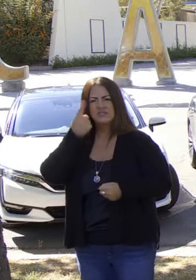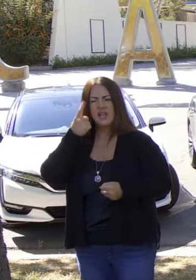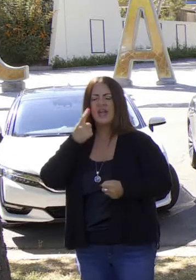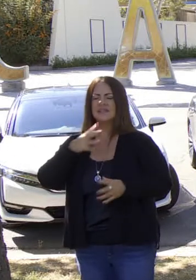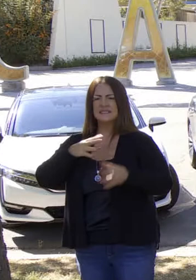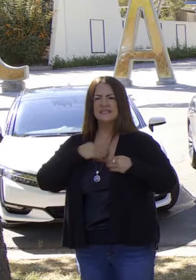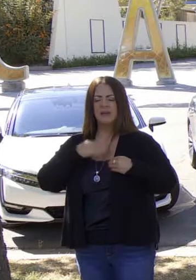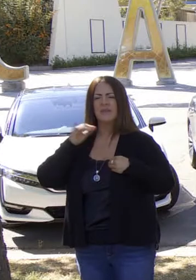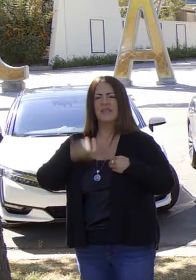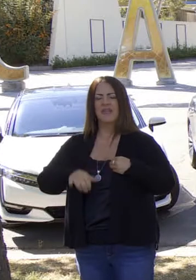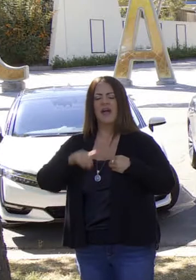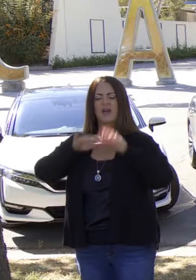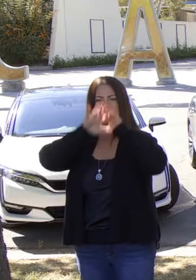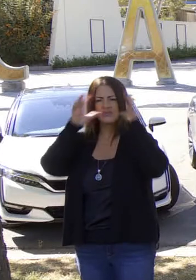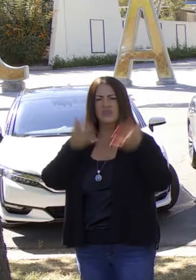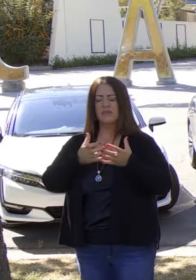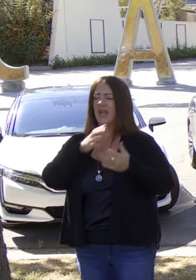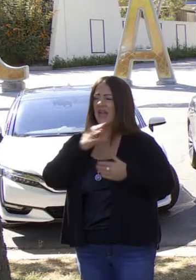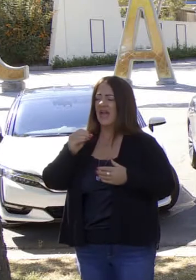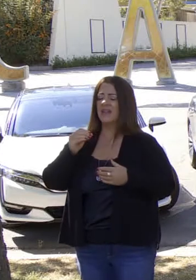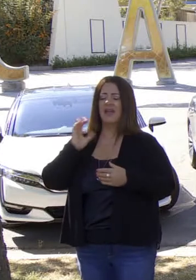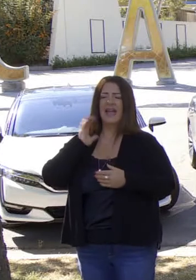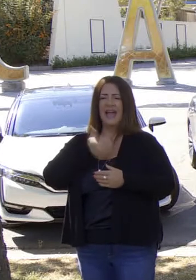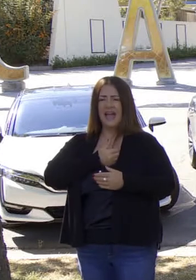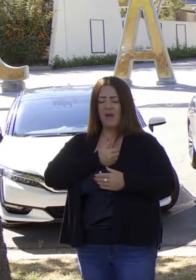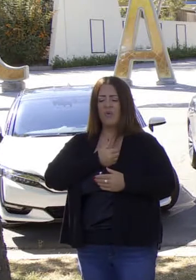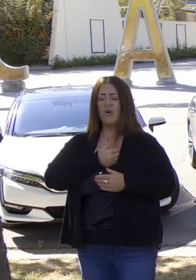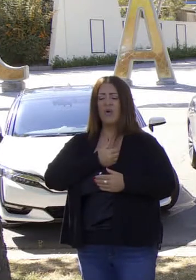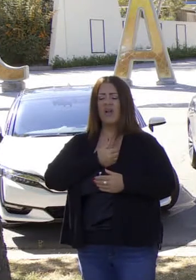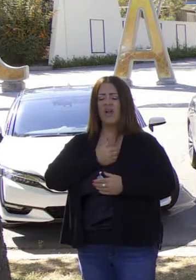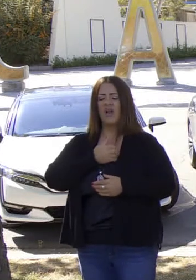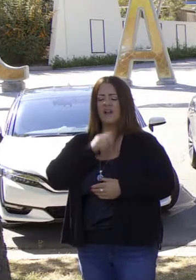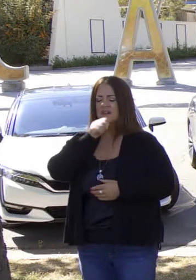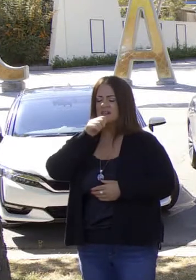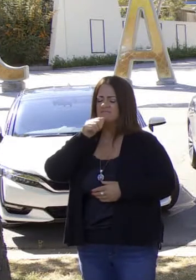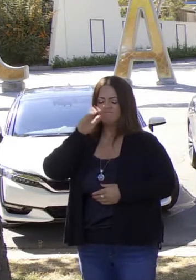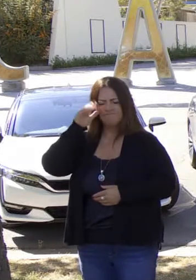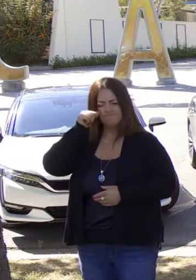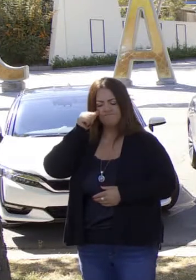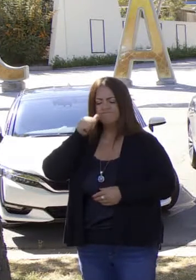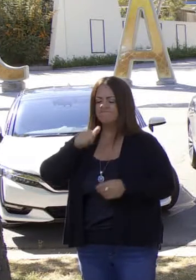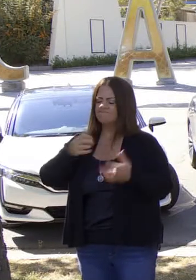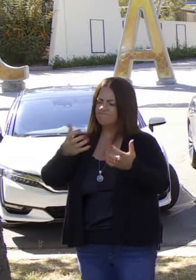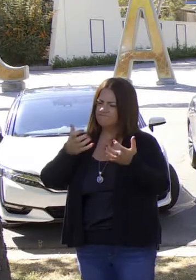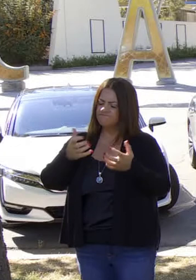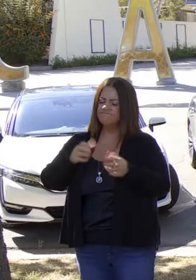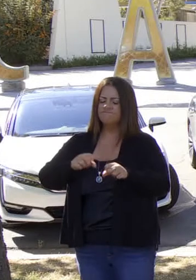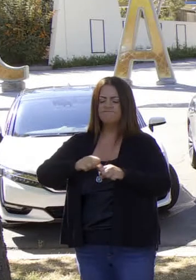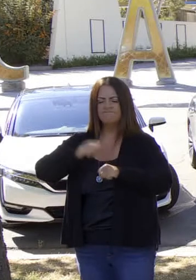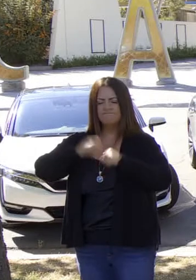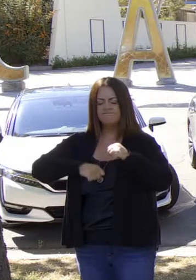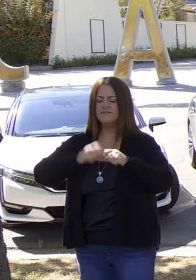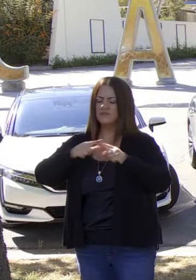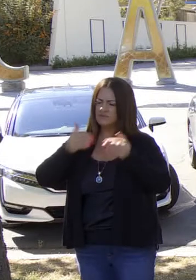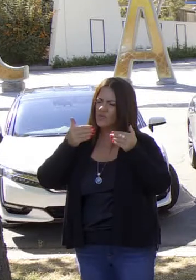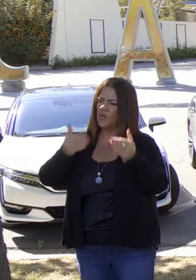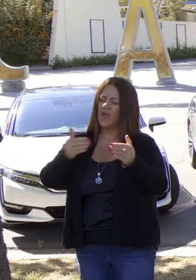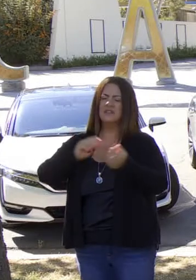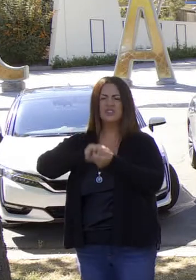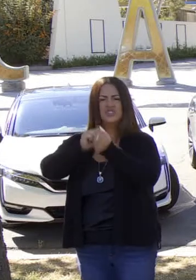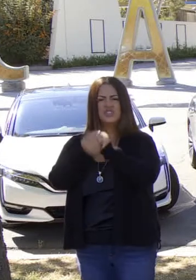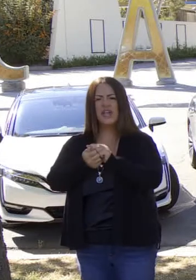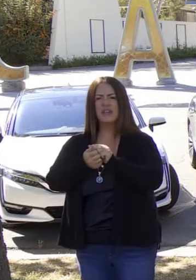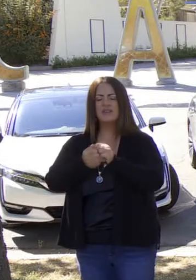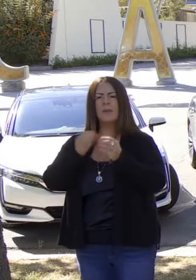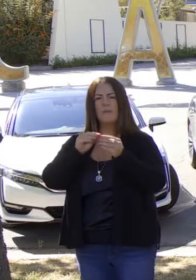comenzando a pegarse a nuestra resolución de enfrentar el impacto de cambio climático. Y